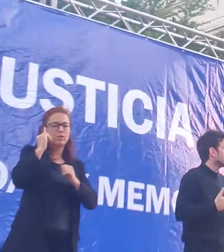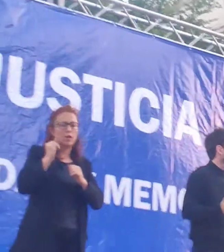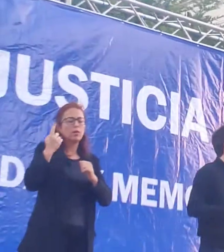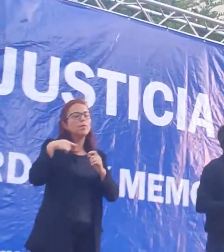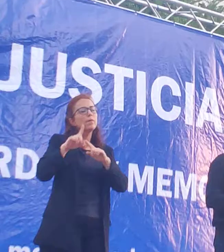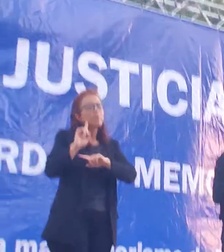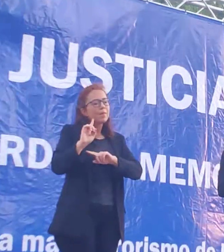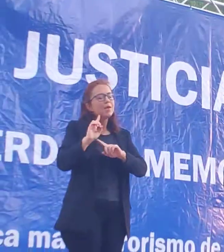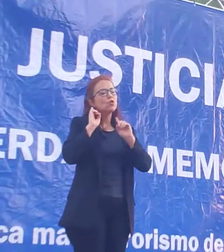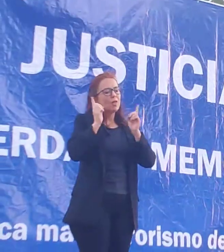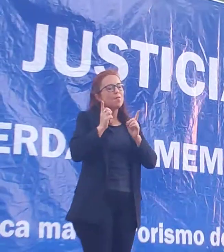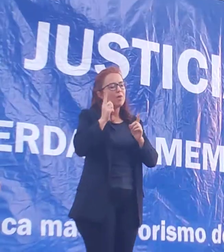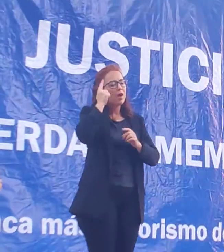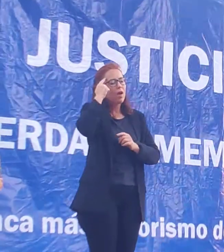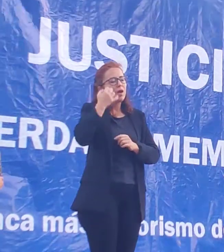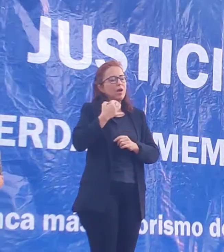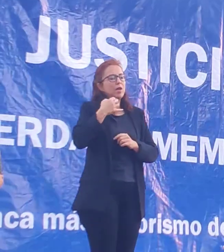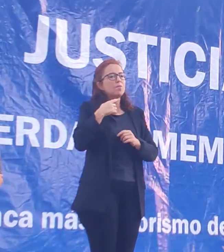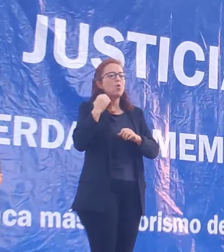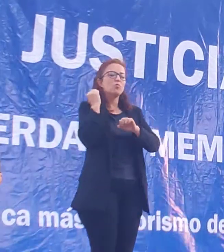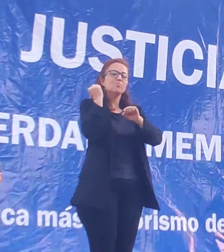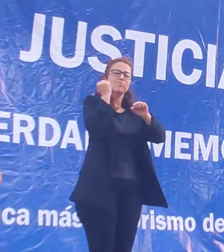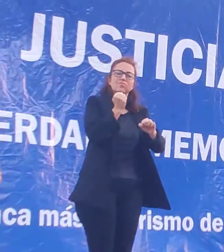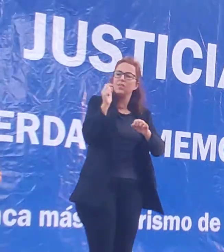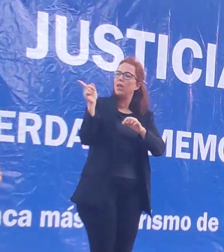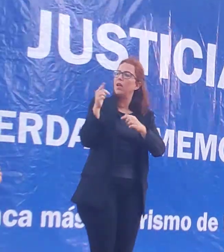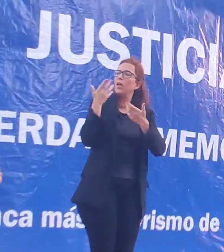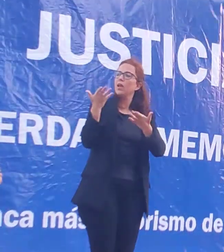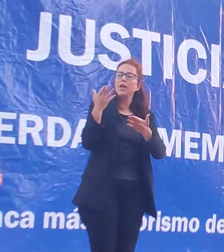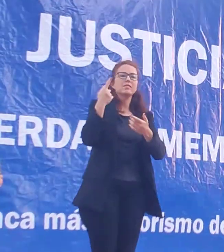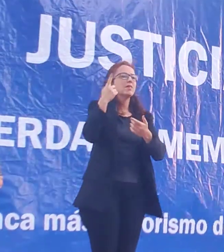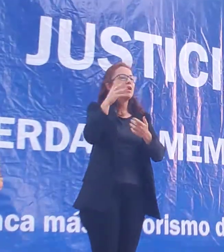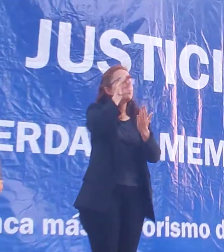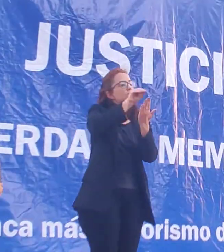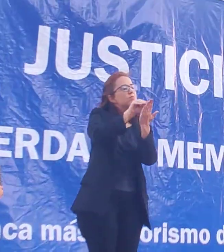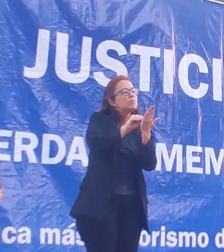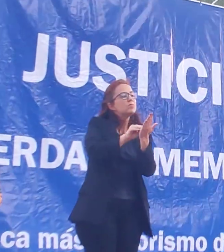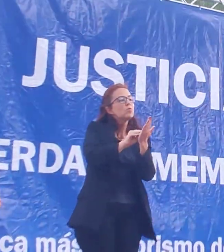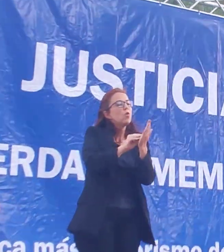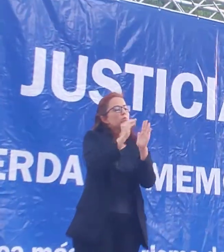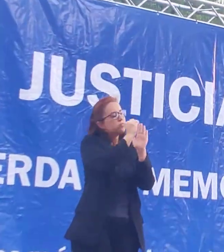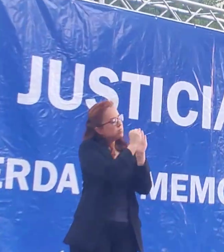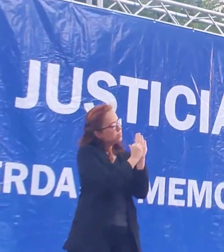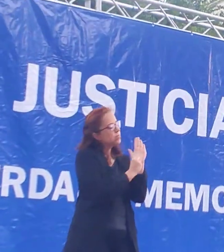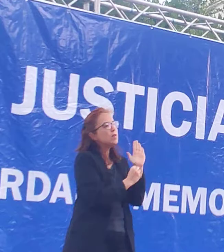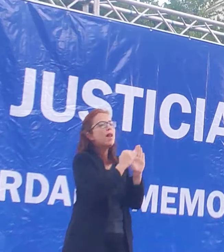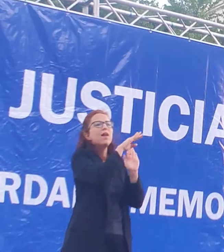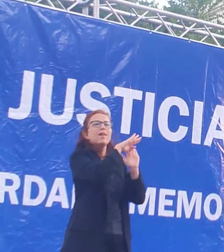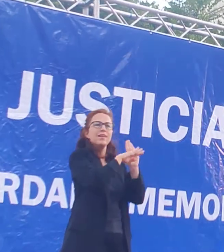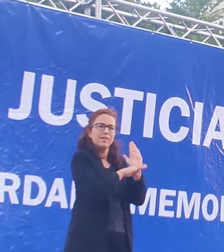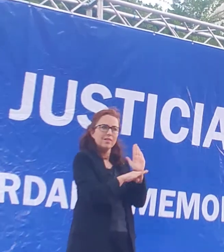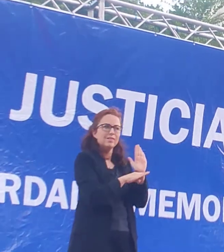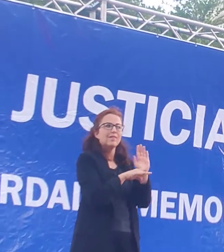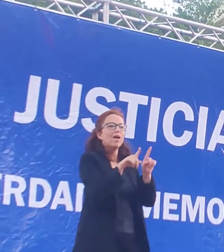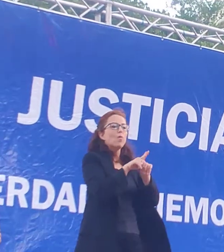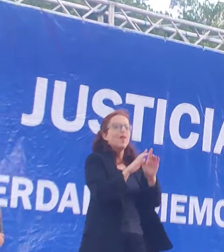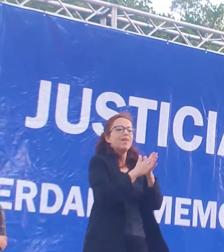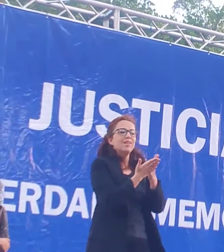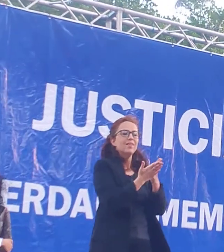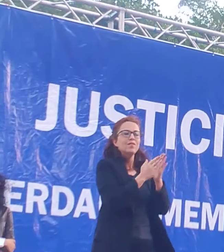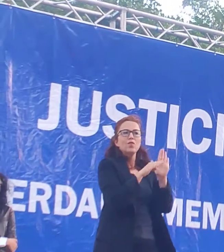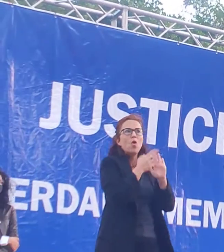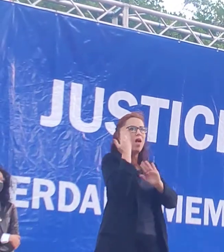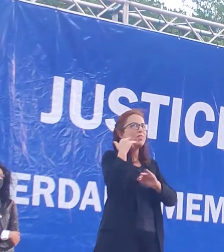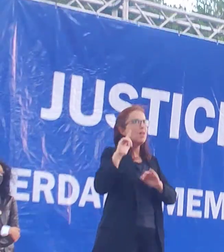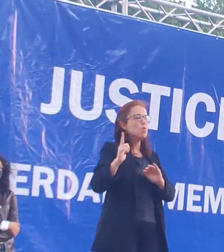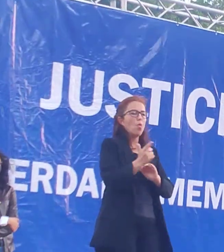nosotros creemos que estamos inaugurando un archivo inédito. También es una publicación. Así